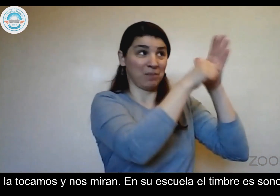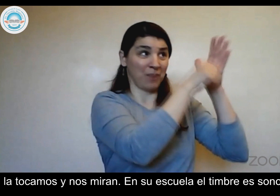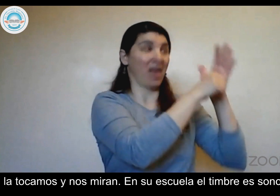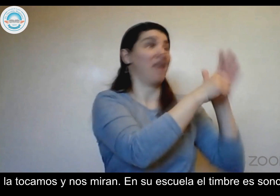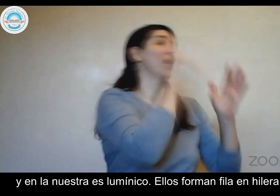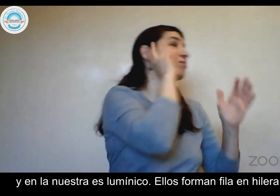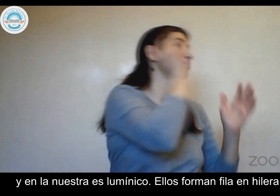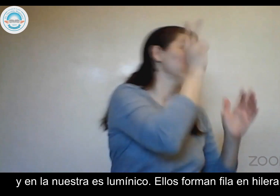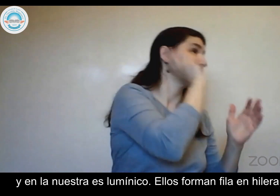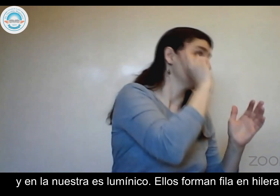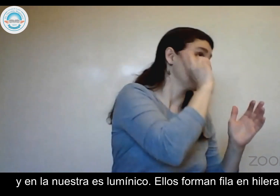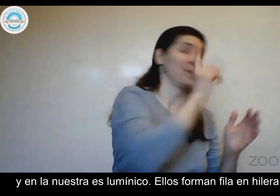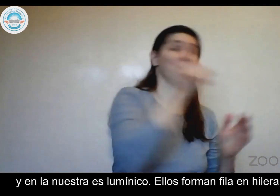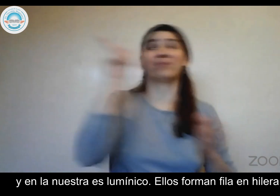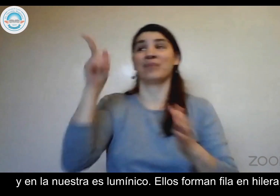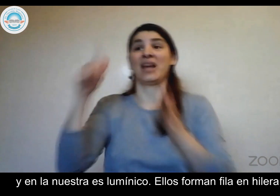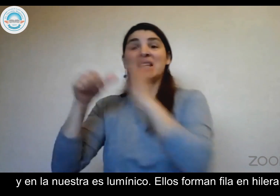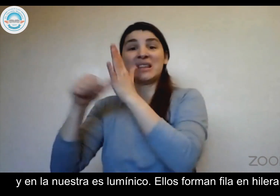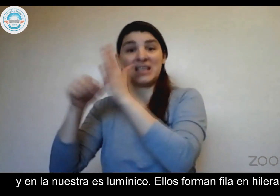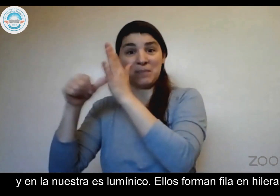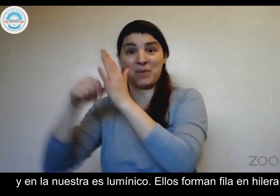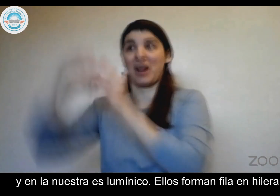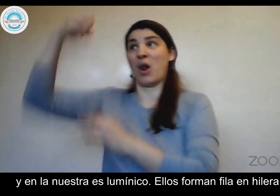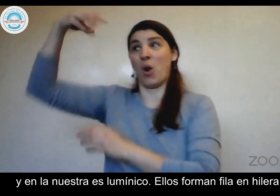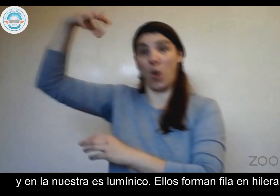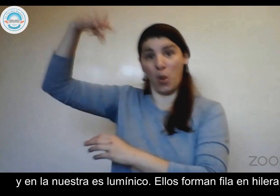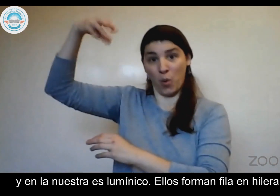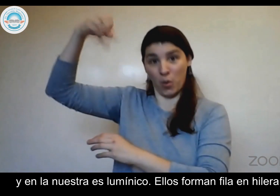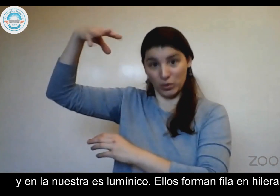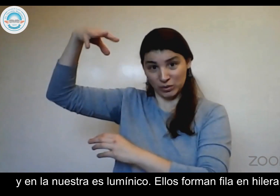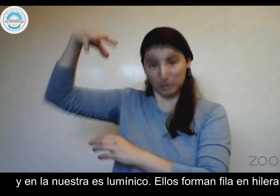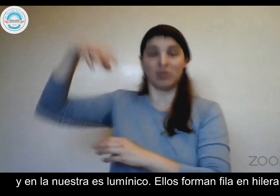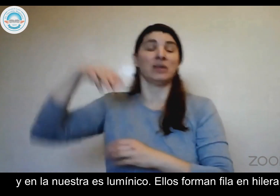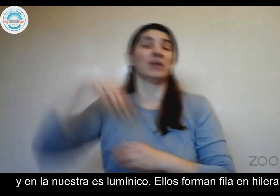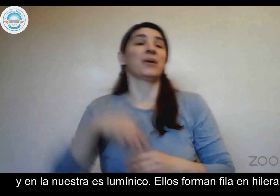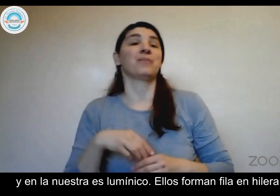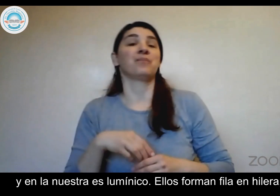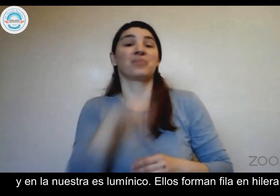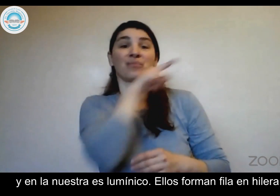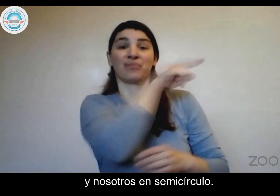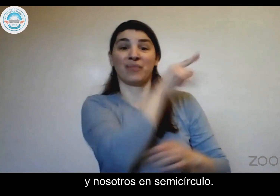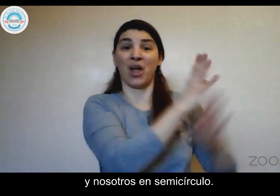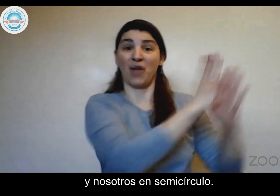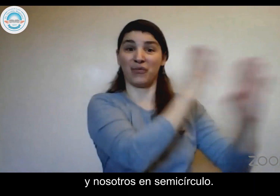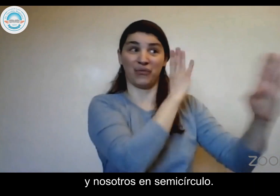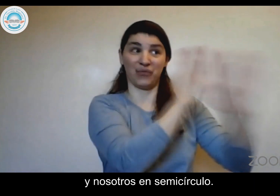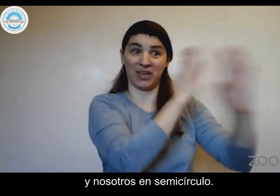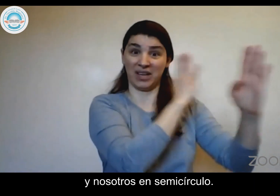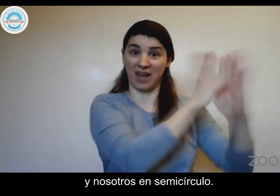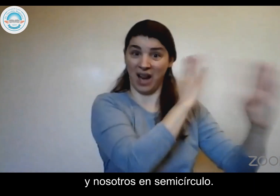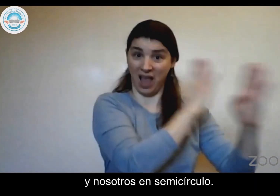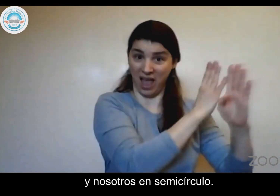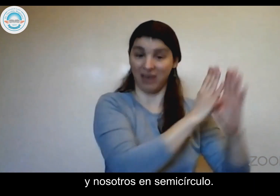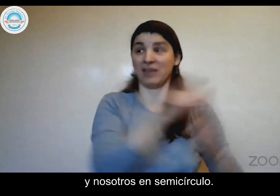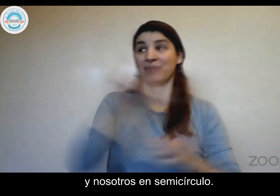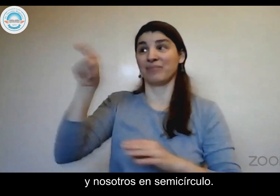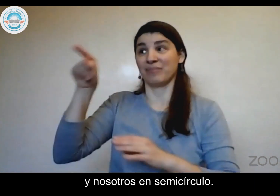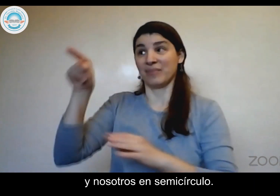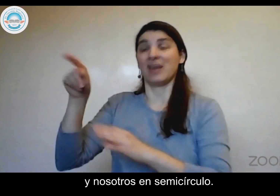en la nuestra el timbre es lumínico. Ellos forman fila en hilera y nosotros en semicírculo.